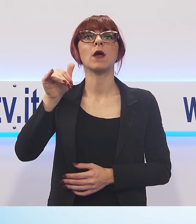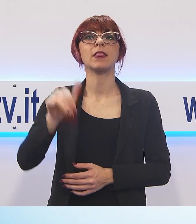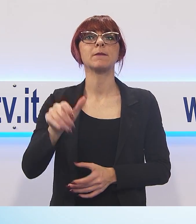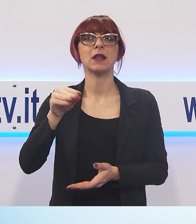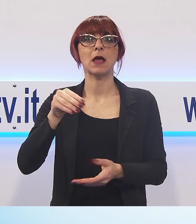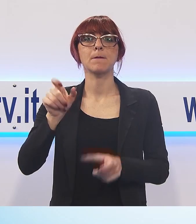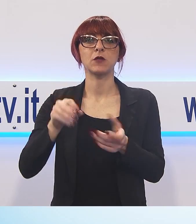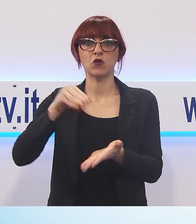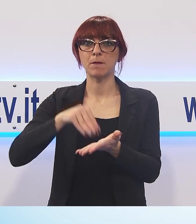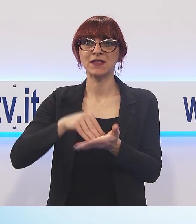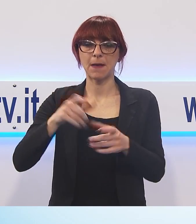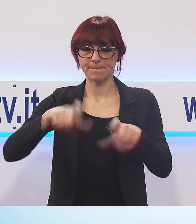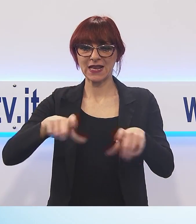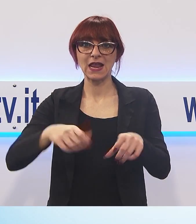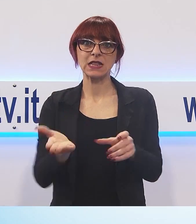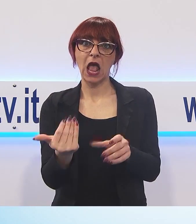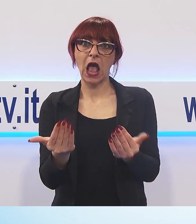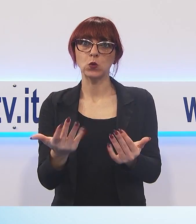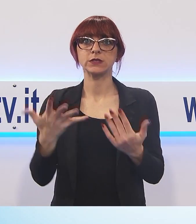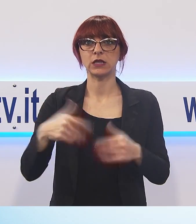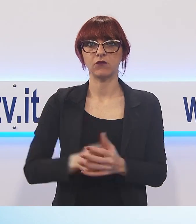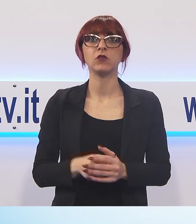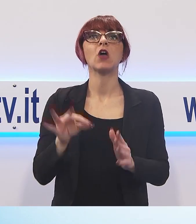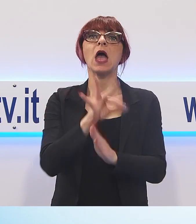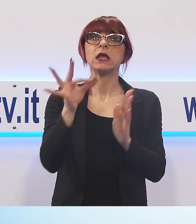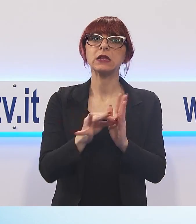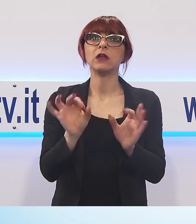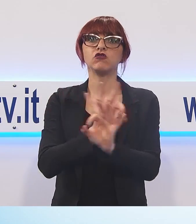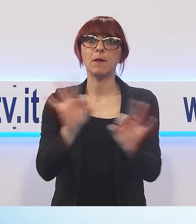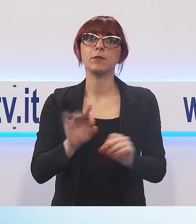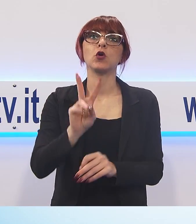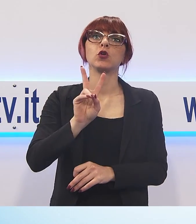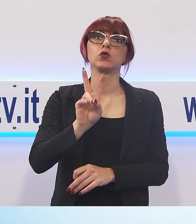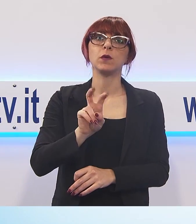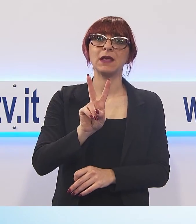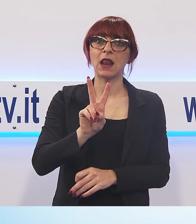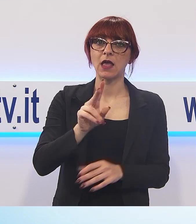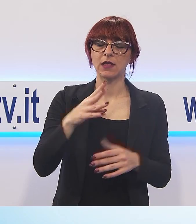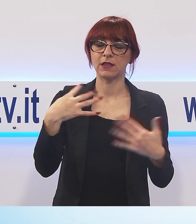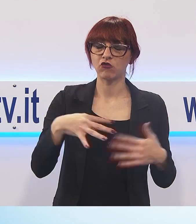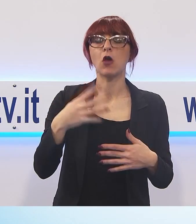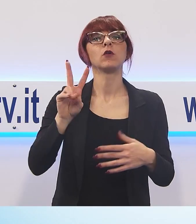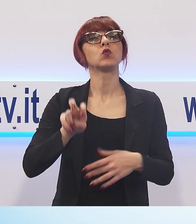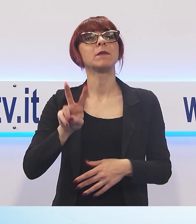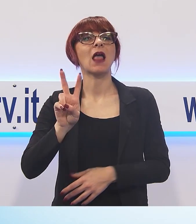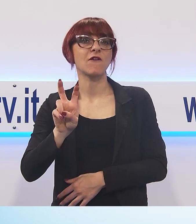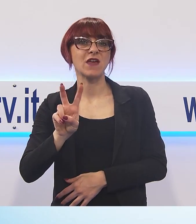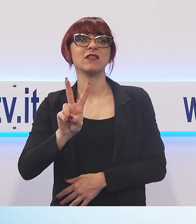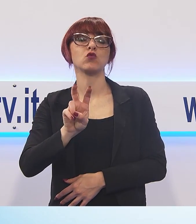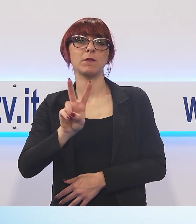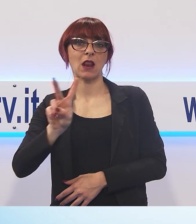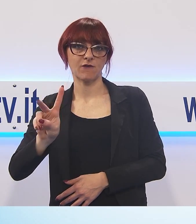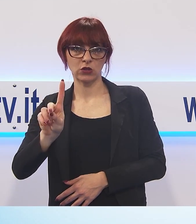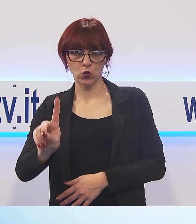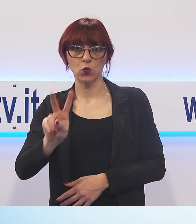le date, oltre che per il 2019, anche per il 2020, 2021 e 2022, avranno sempre il ponte con